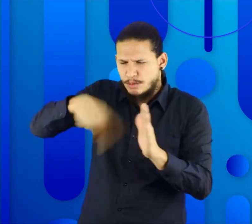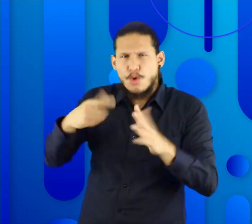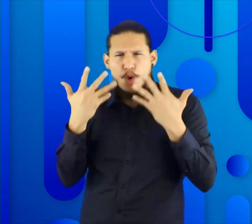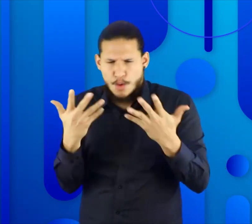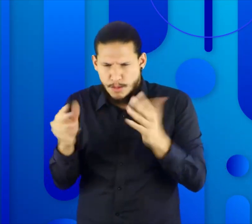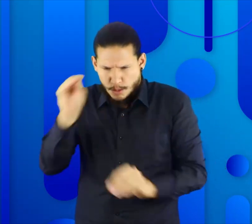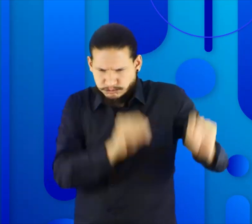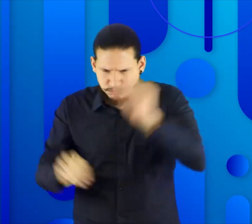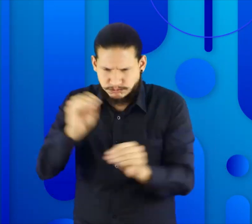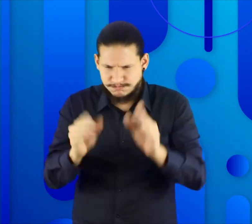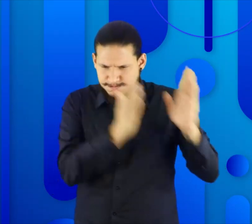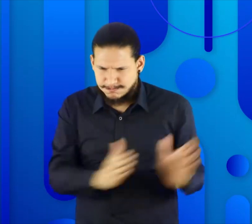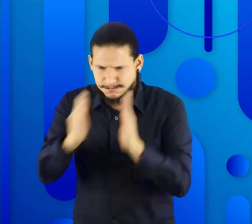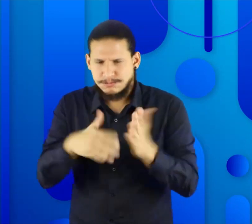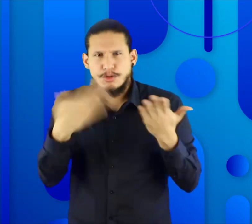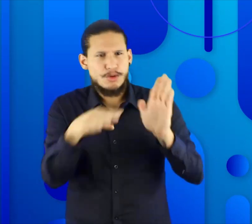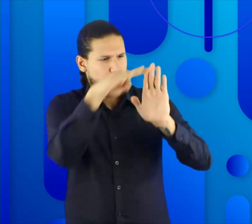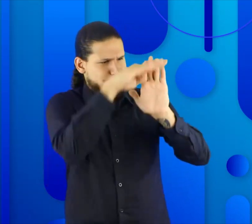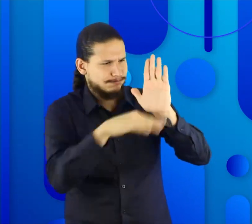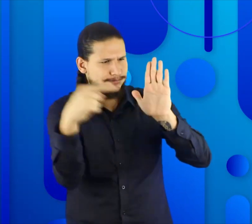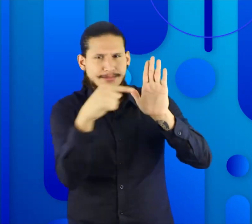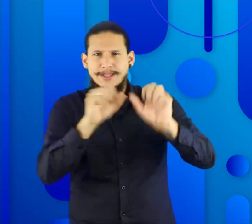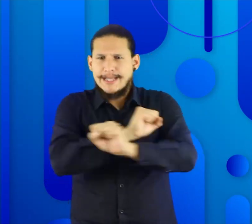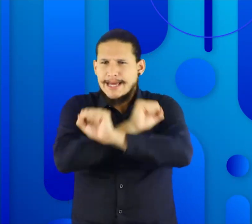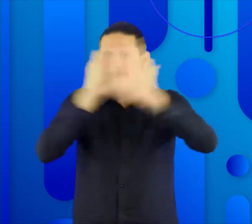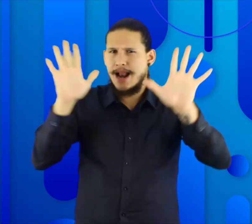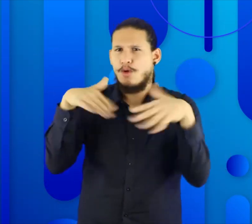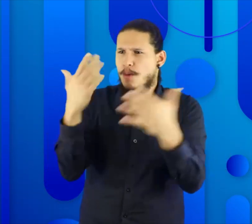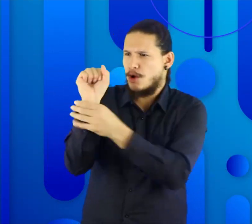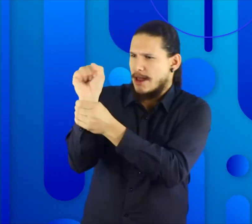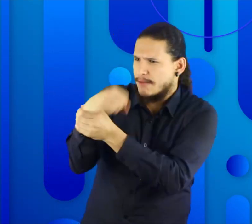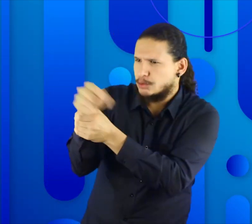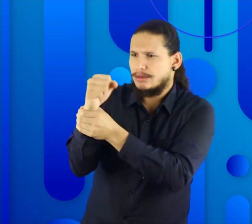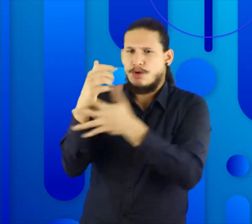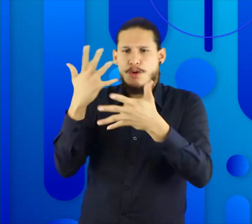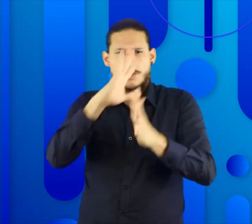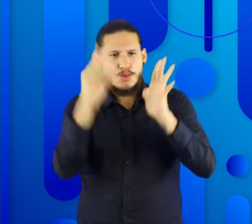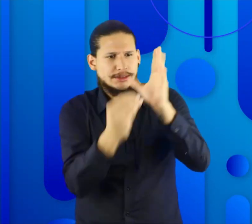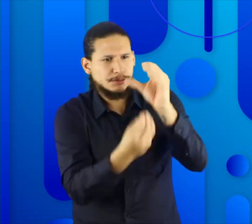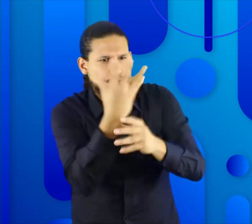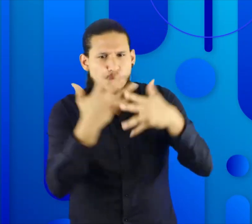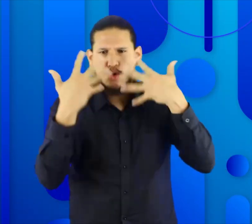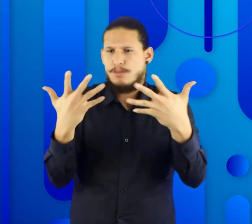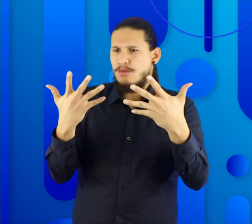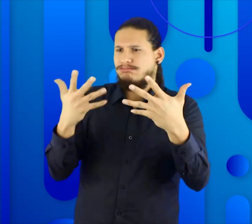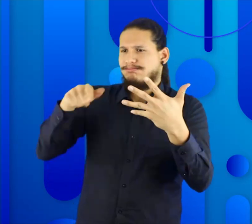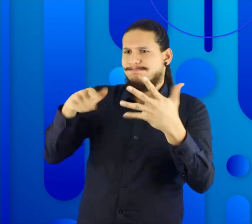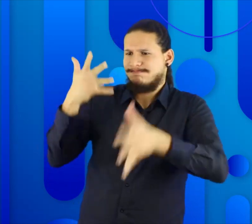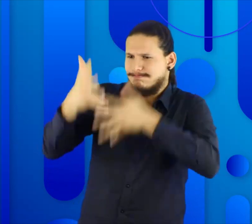sus expertos a todo lo que tiene que ver con creación de neologismos, parámetros de la lengua de señas colombiana